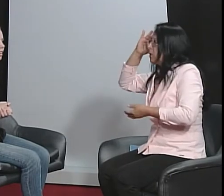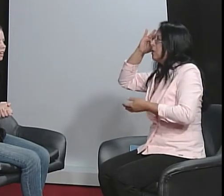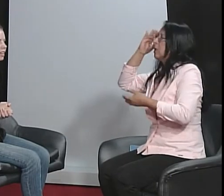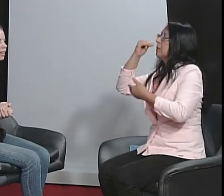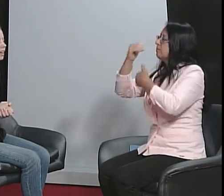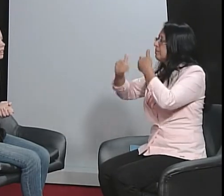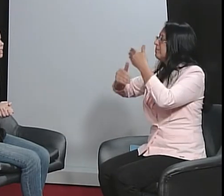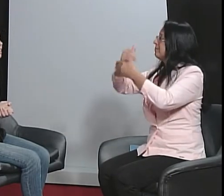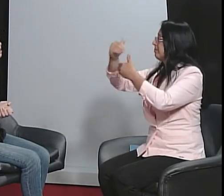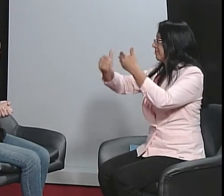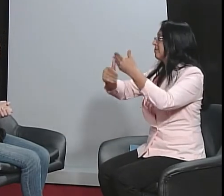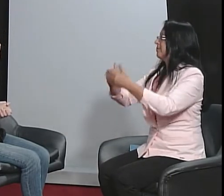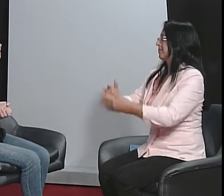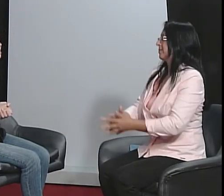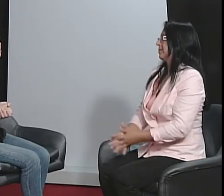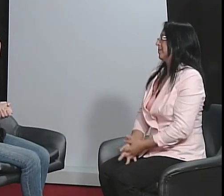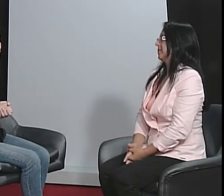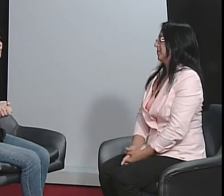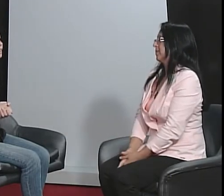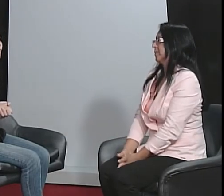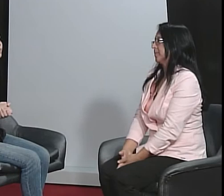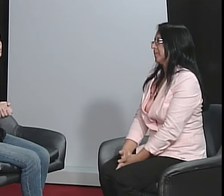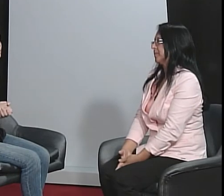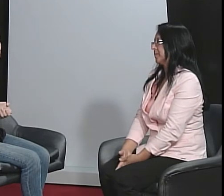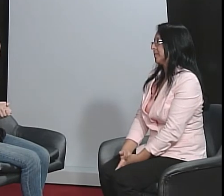radialistas poderiam falar também, né?